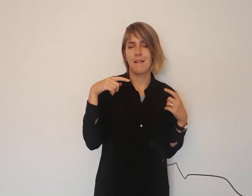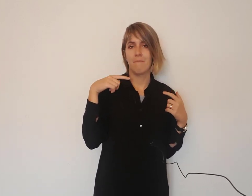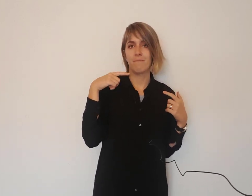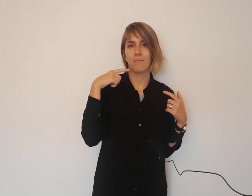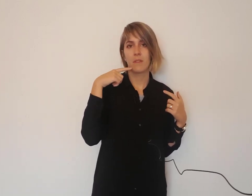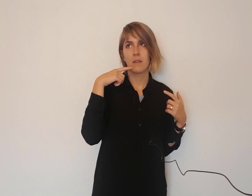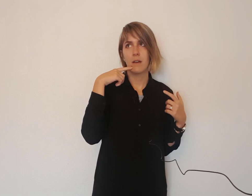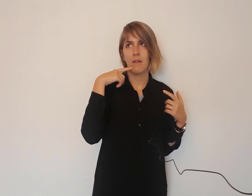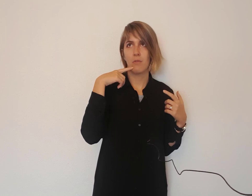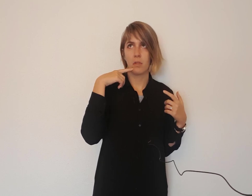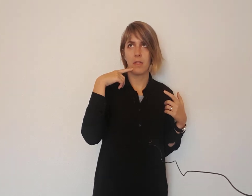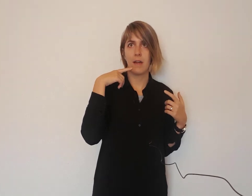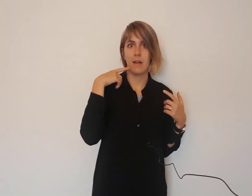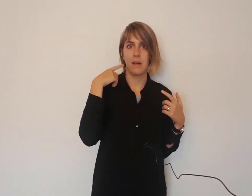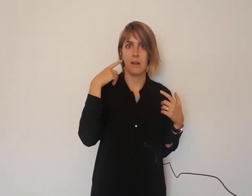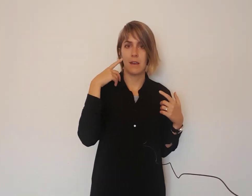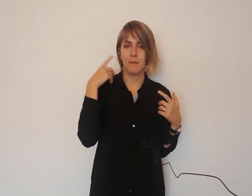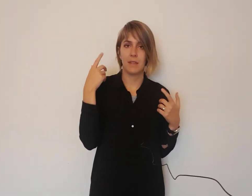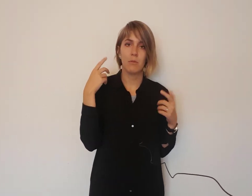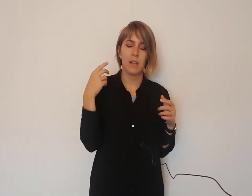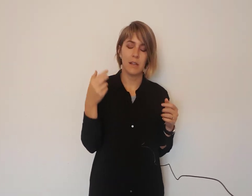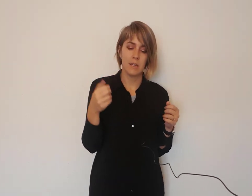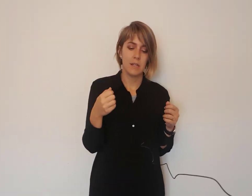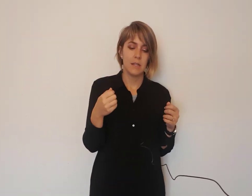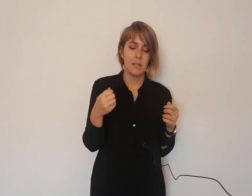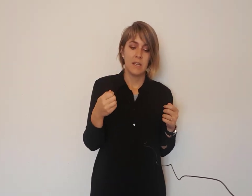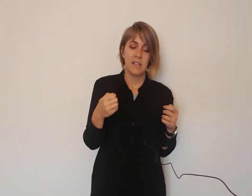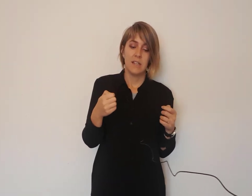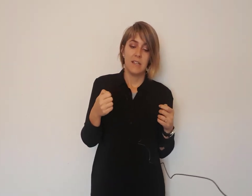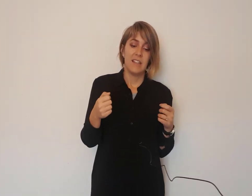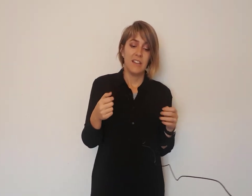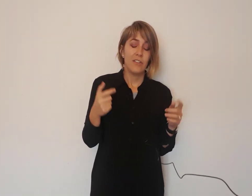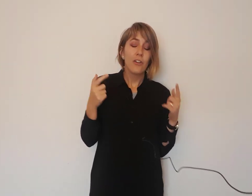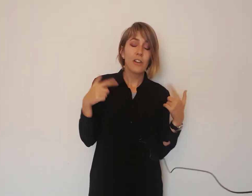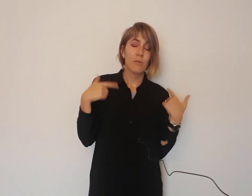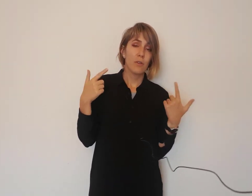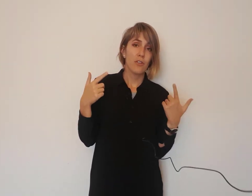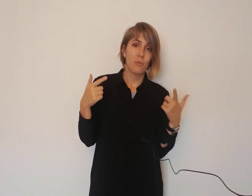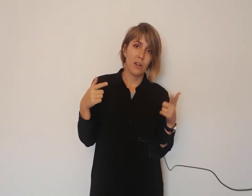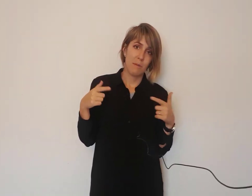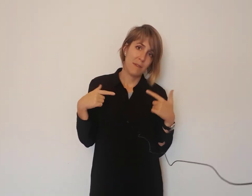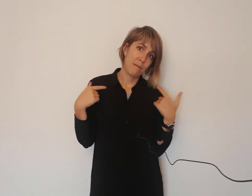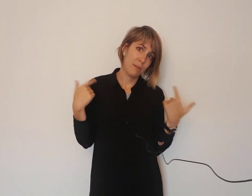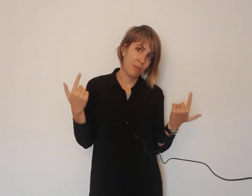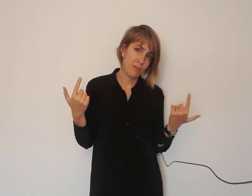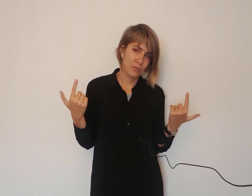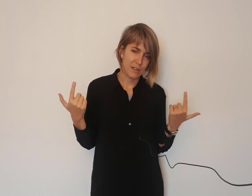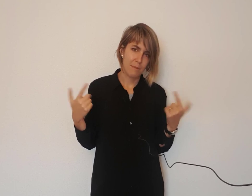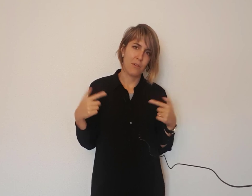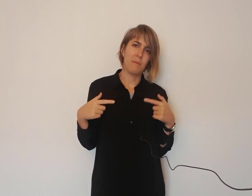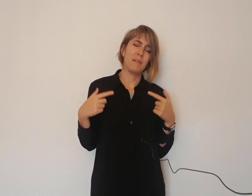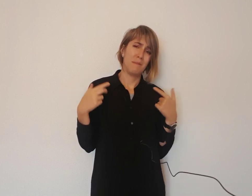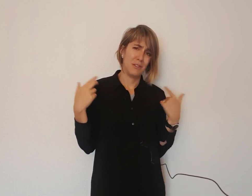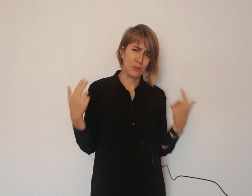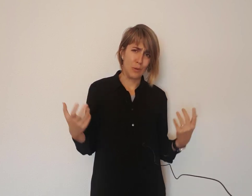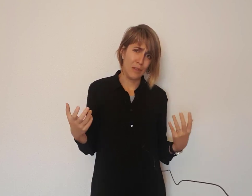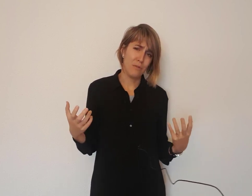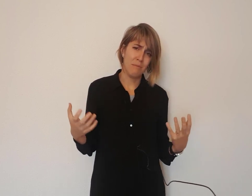forzar la mandíbula. Yo lo recuerdo como que mi madre me metió una cuchara, pero realmente me metió su dedo,